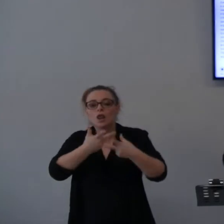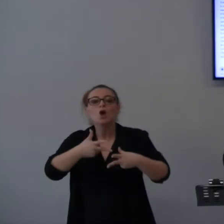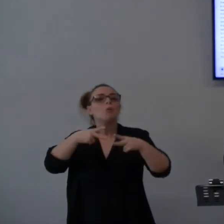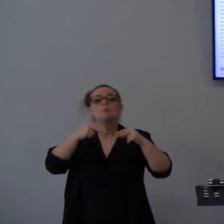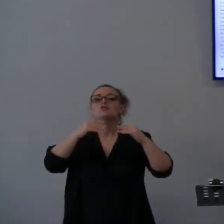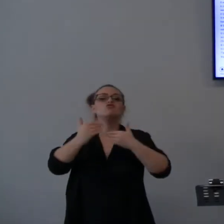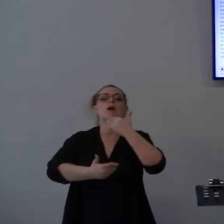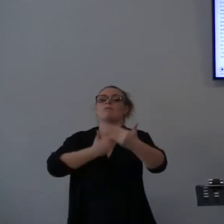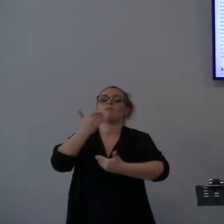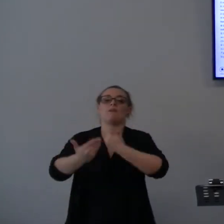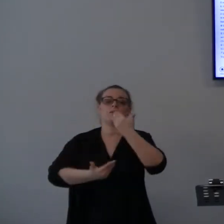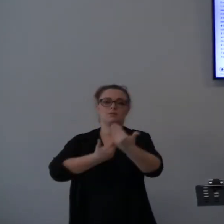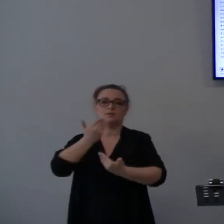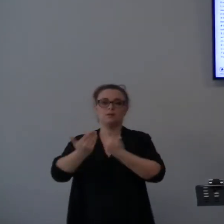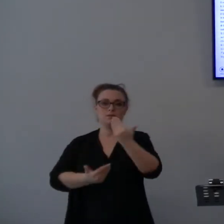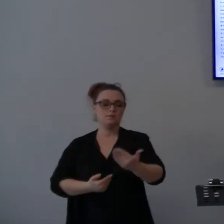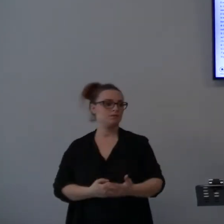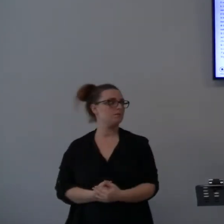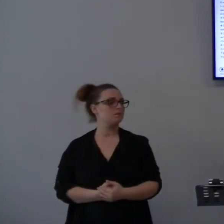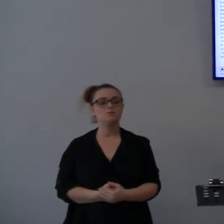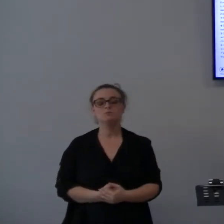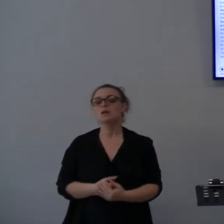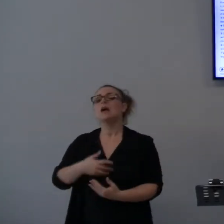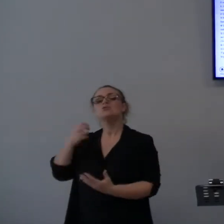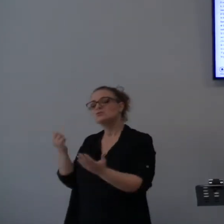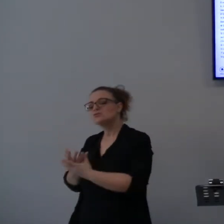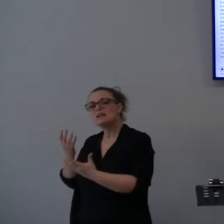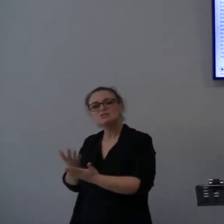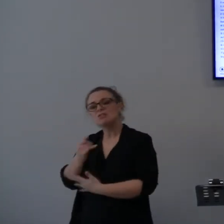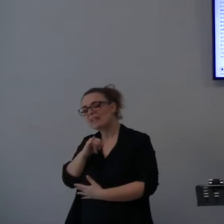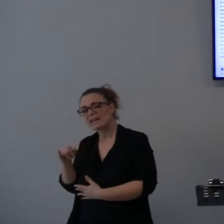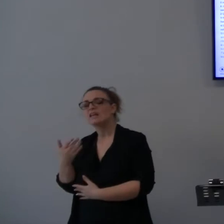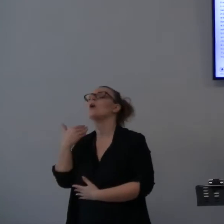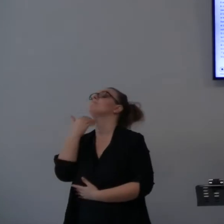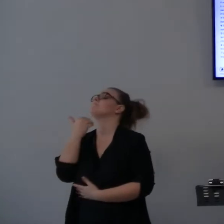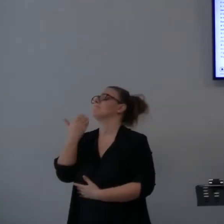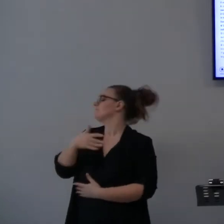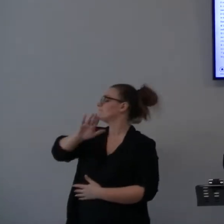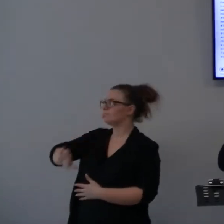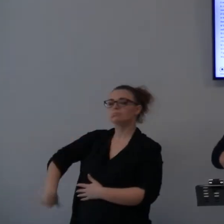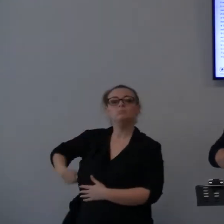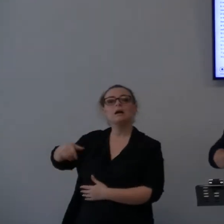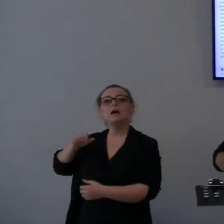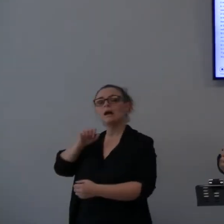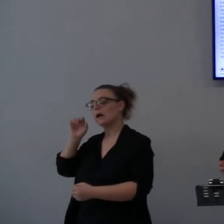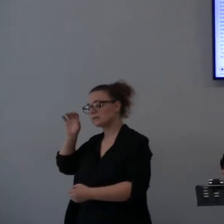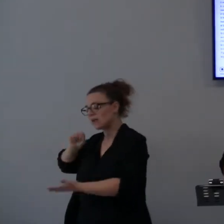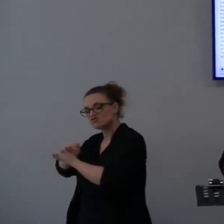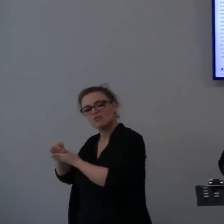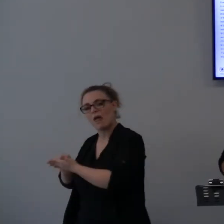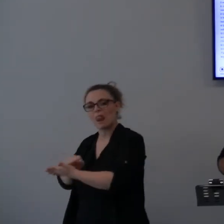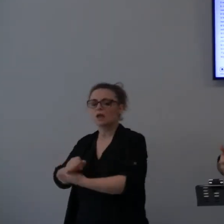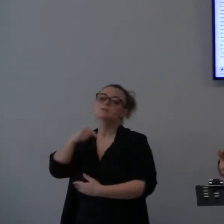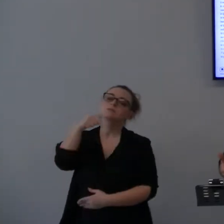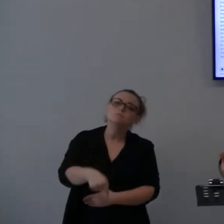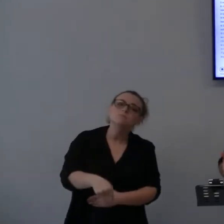Quello che è successo è passato. successo. Adesso ci sono delle cose nuove